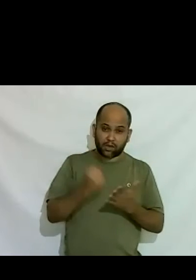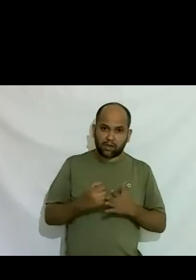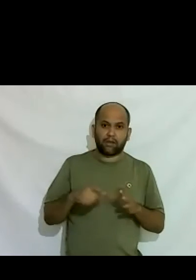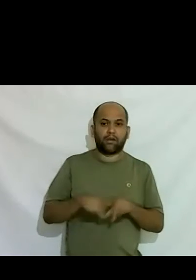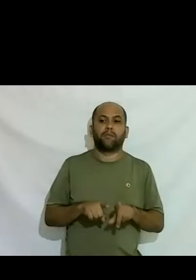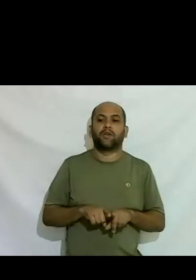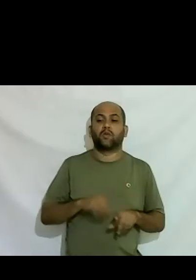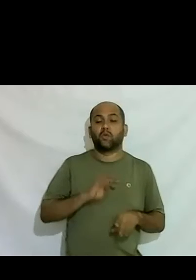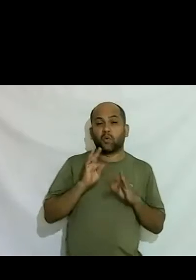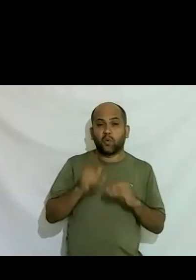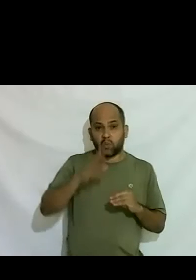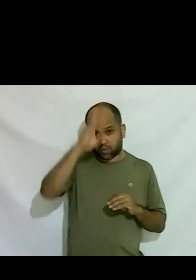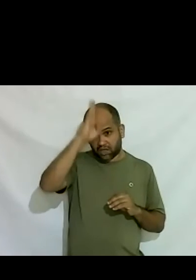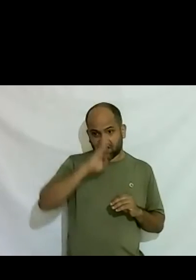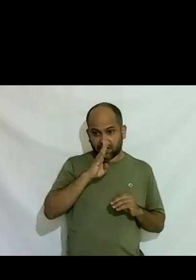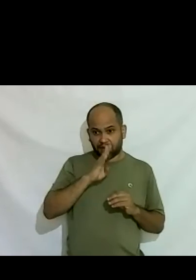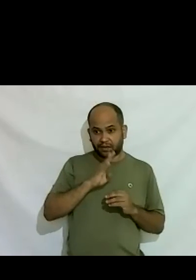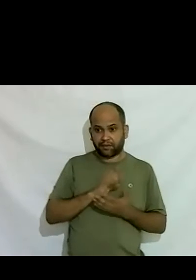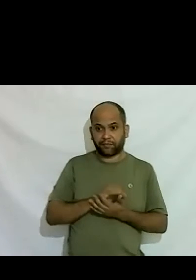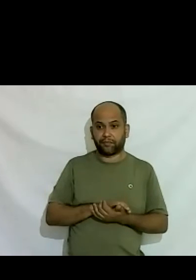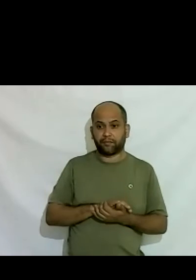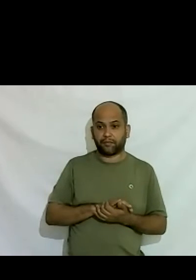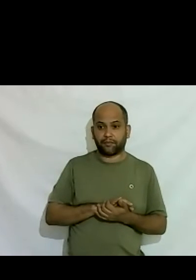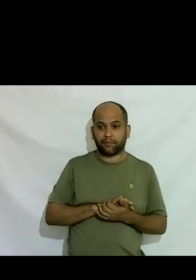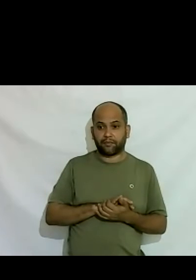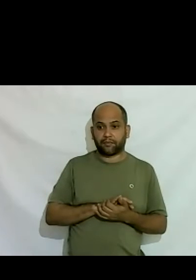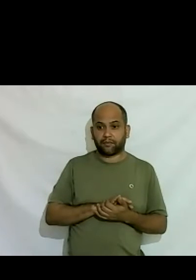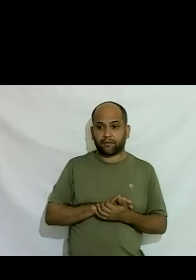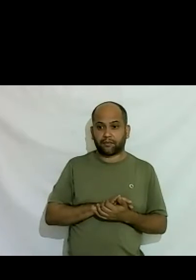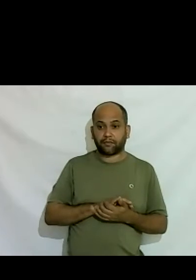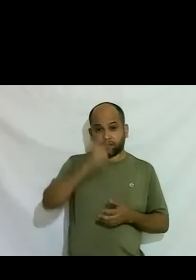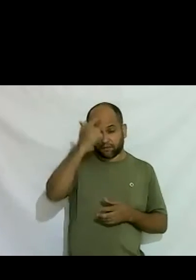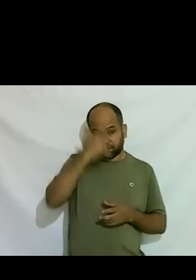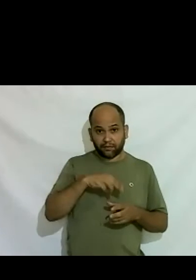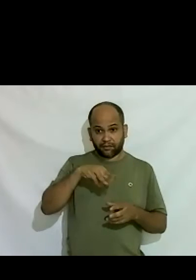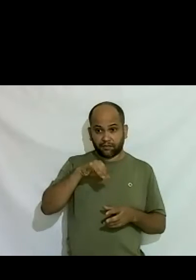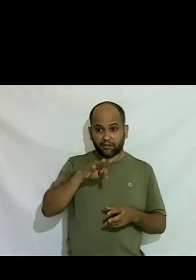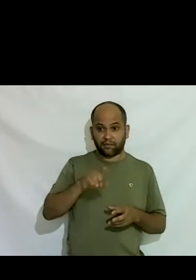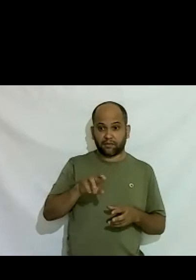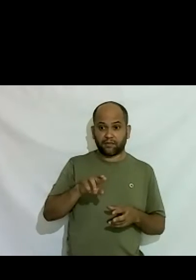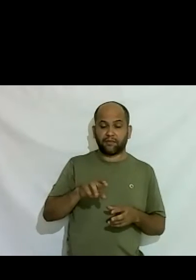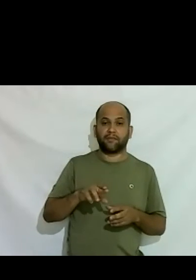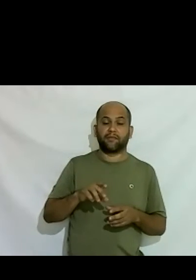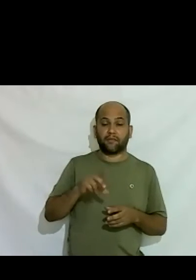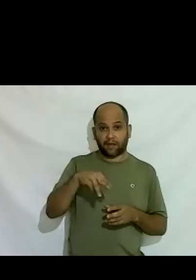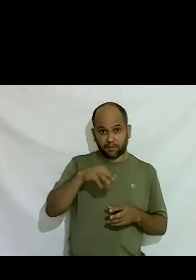absolutamente grátis simplesmente eu e Maite a gente trabalha voluntariamente